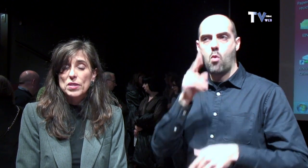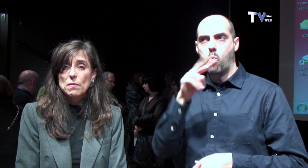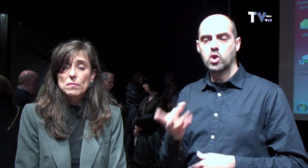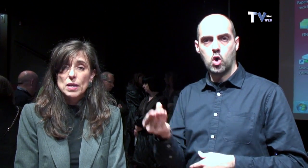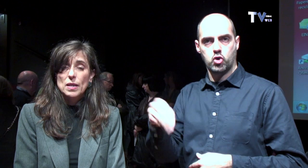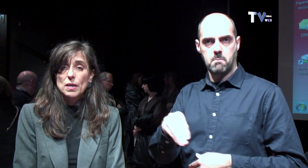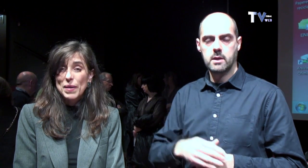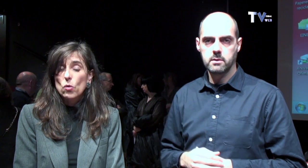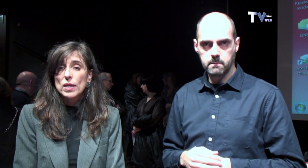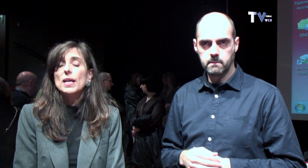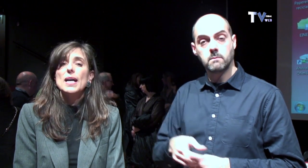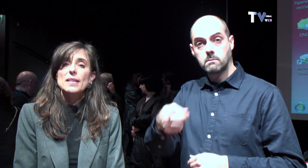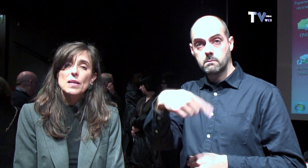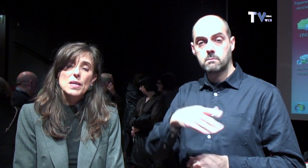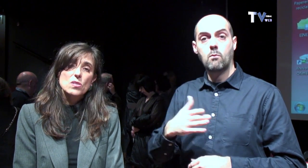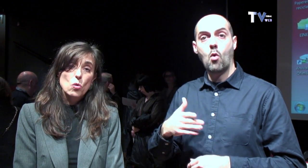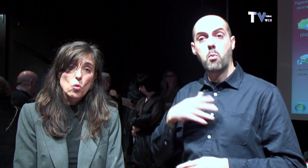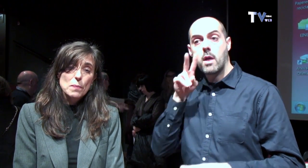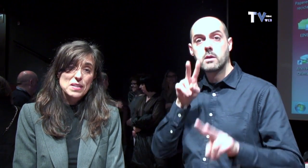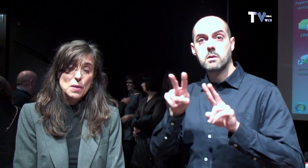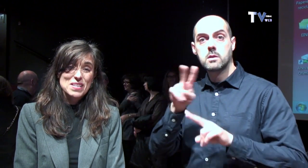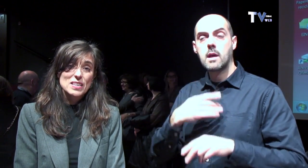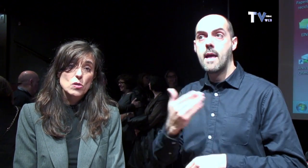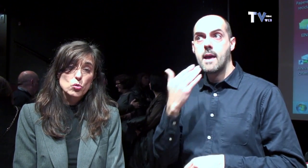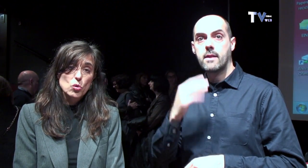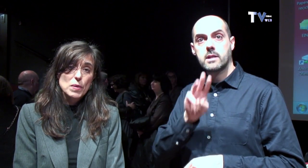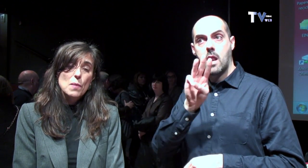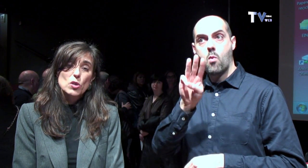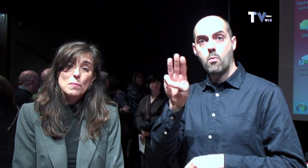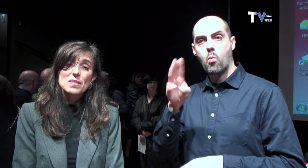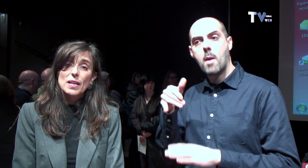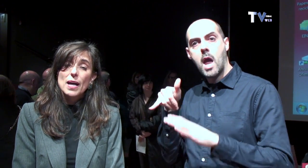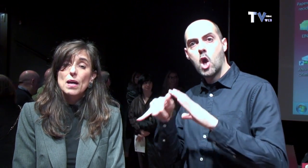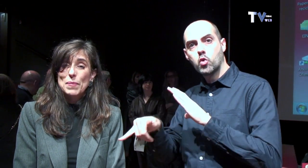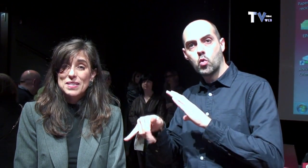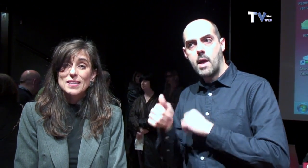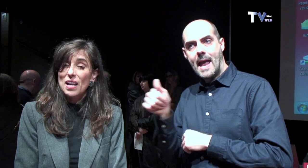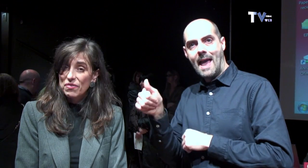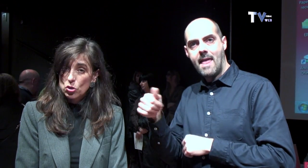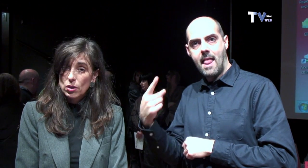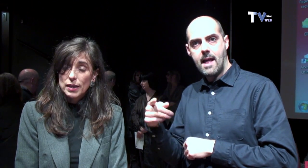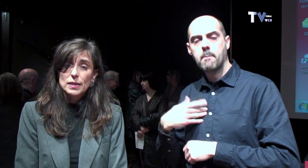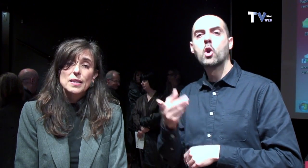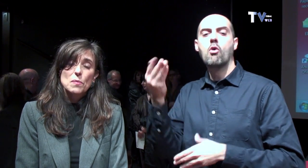podran veure a través d'un web que està penjat al futur, però també estarà penjat a la